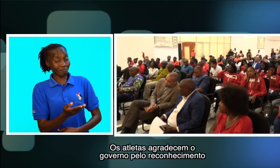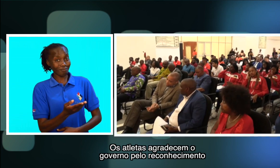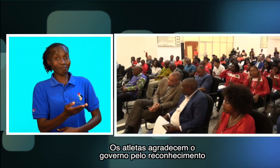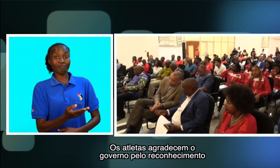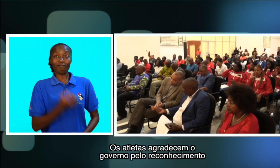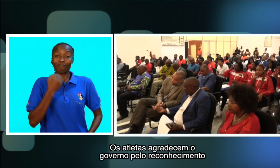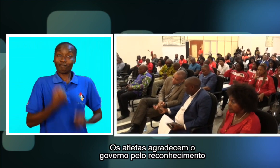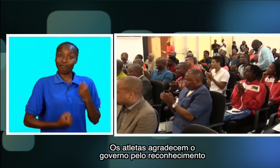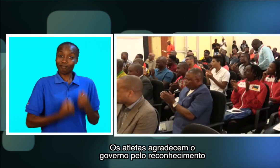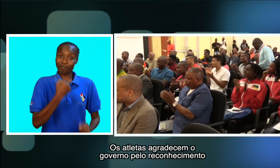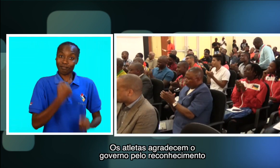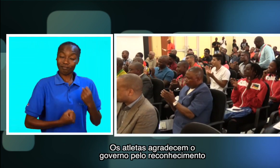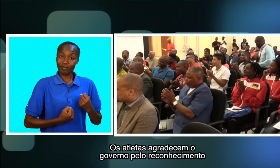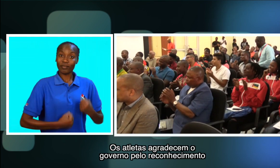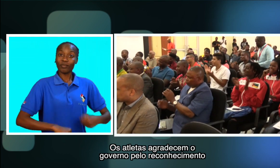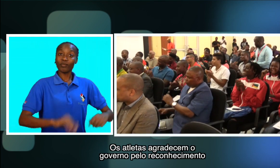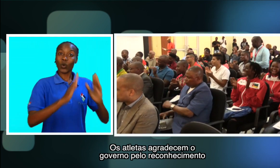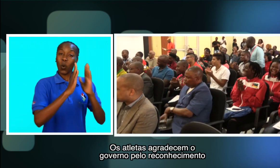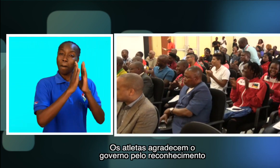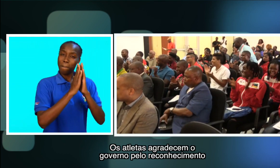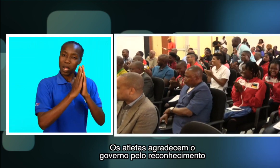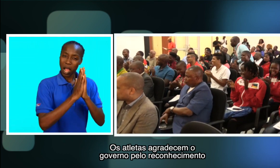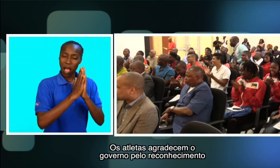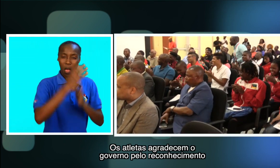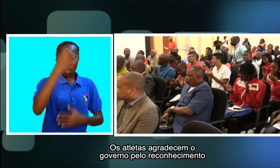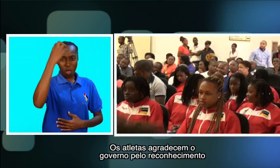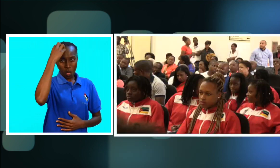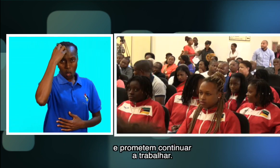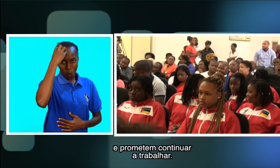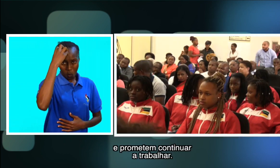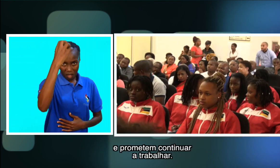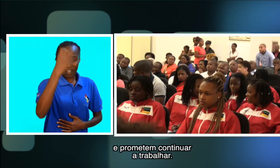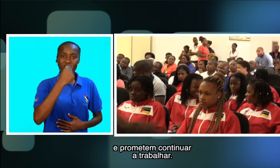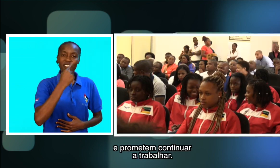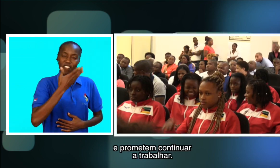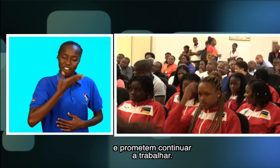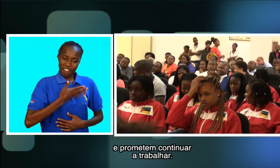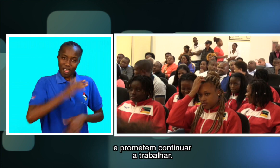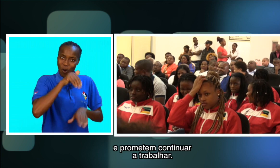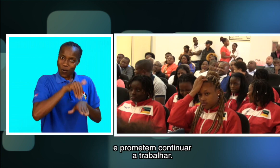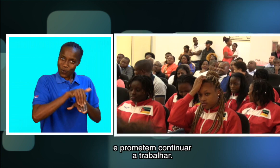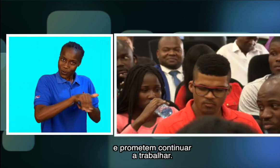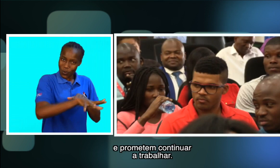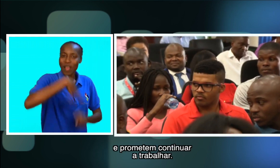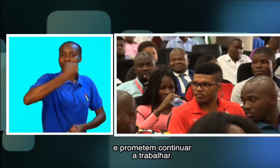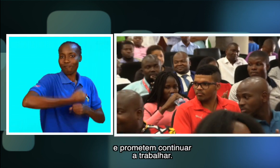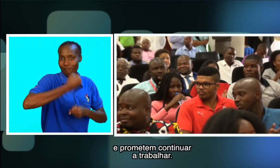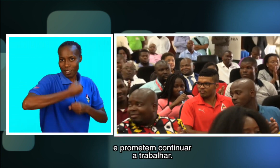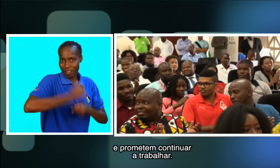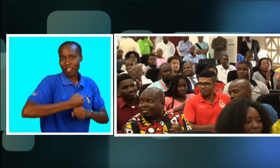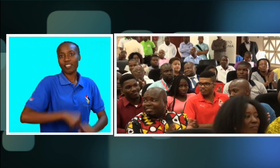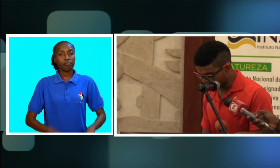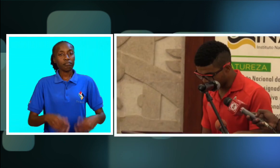agradecem o governo pelo reconhecimento e prometem continuar a trabalhar. Queremos